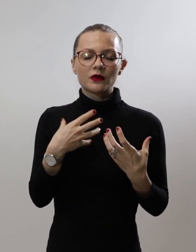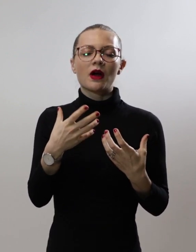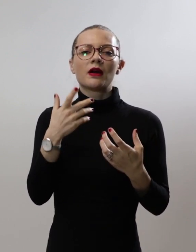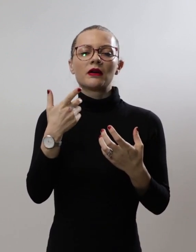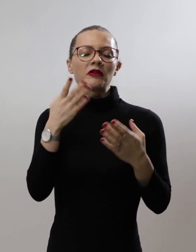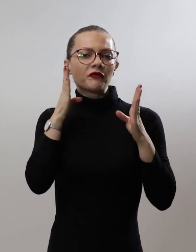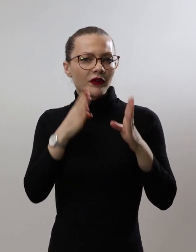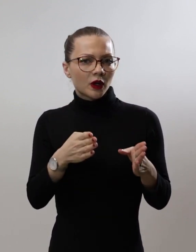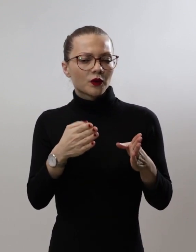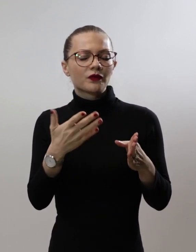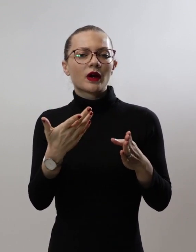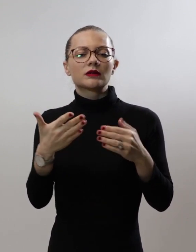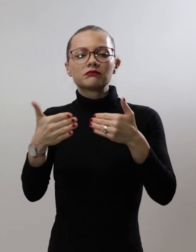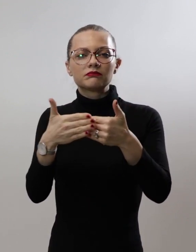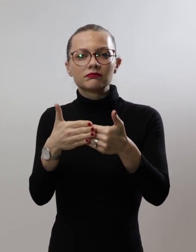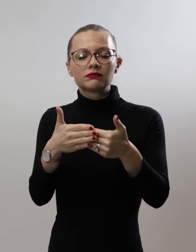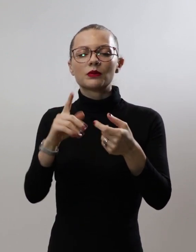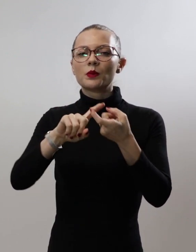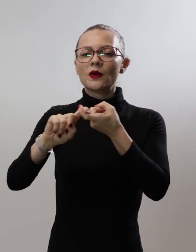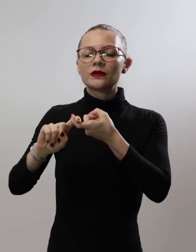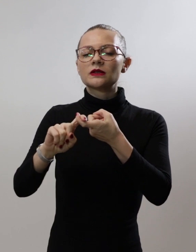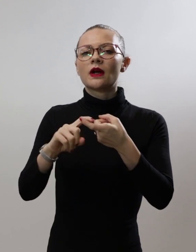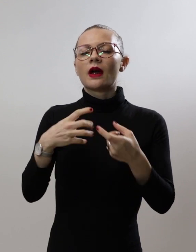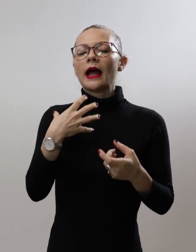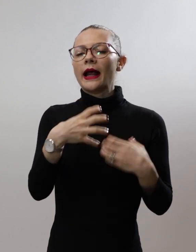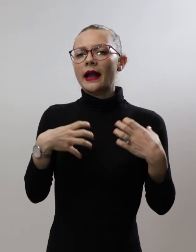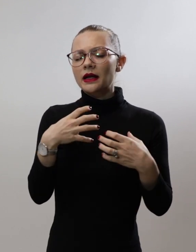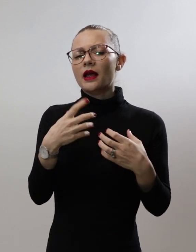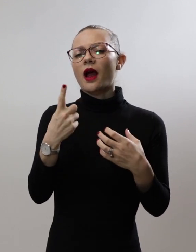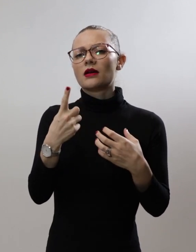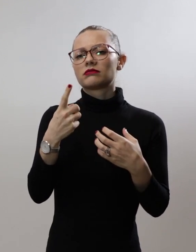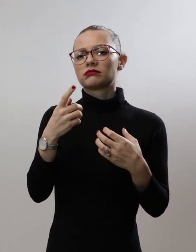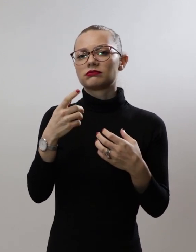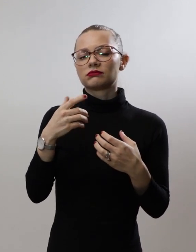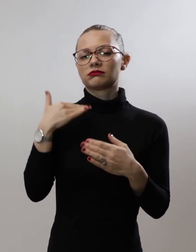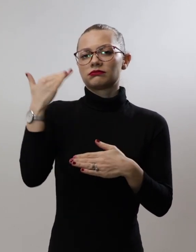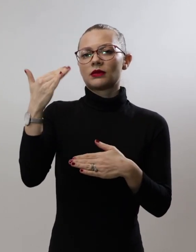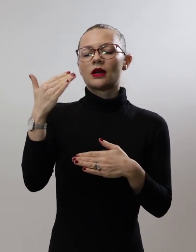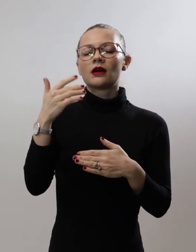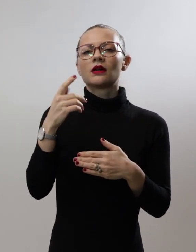посредници во поврзувањето со енергијата и мојта на божественото надприродното.